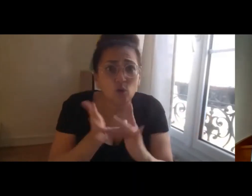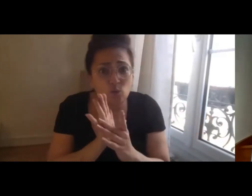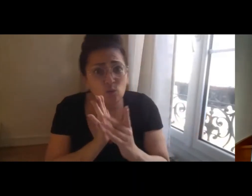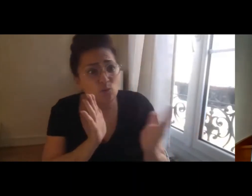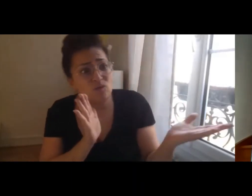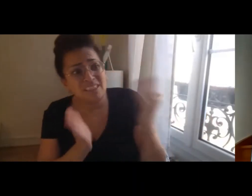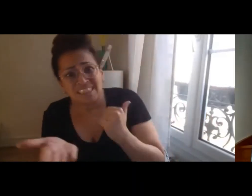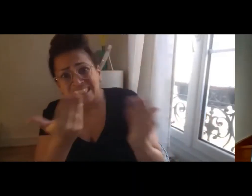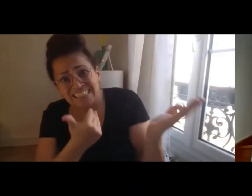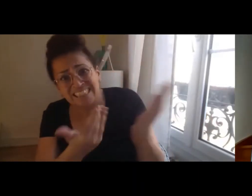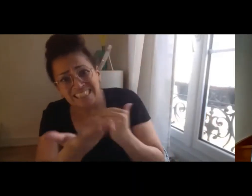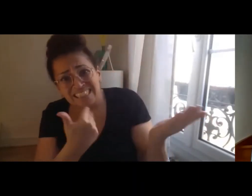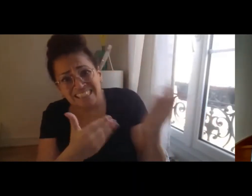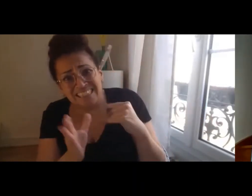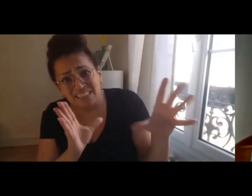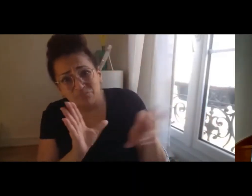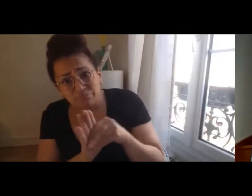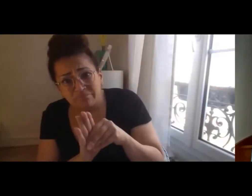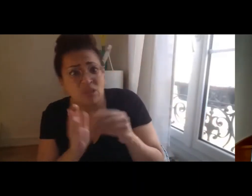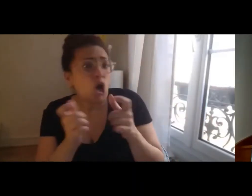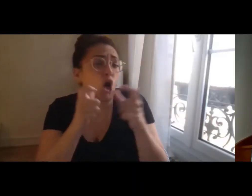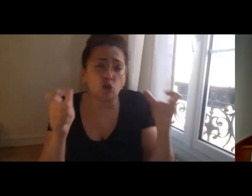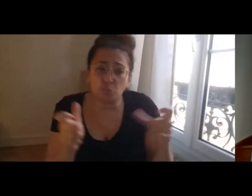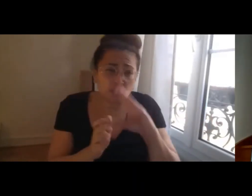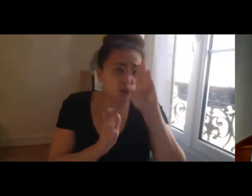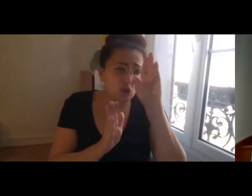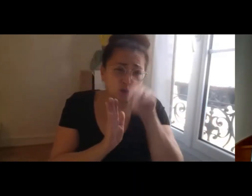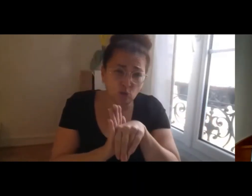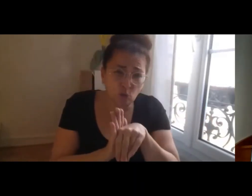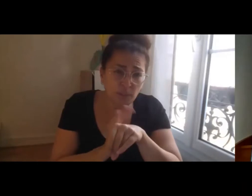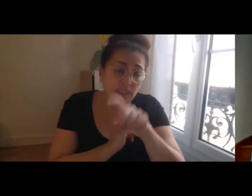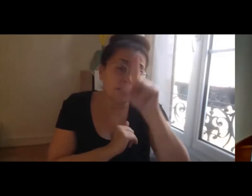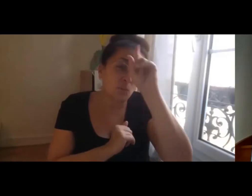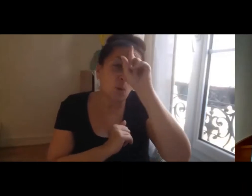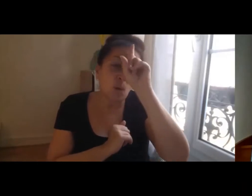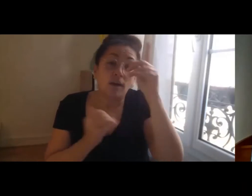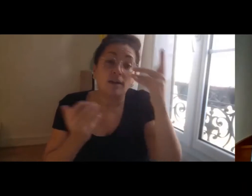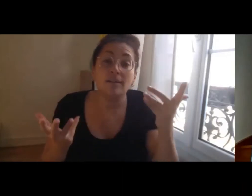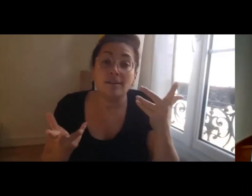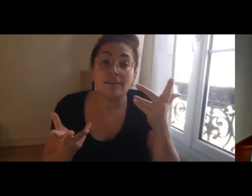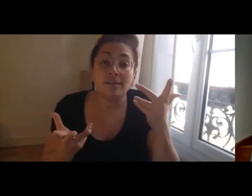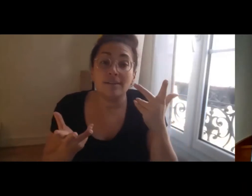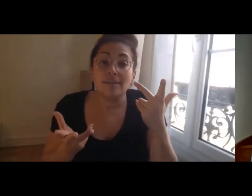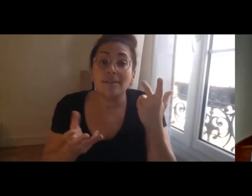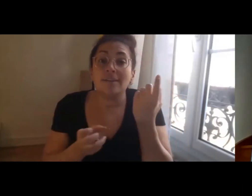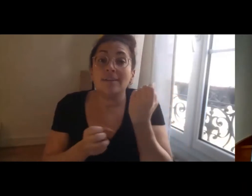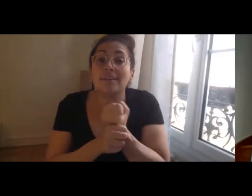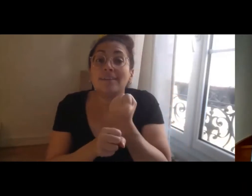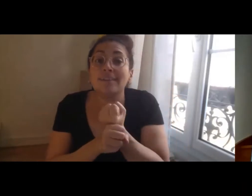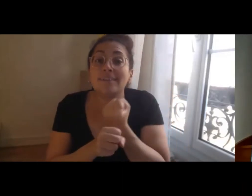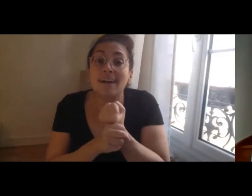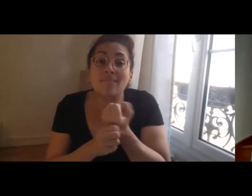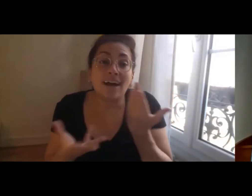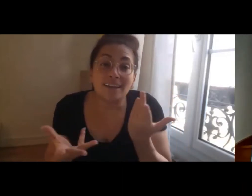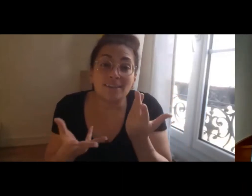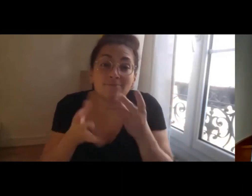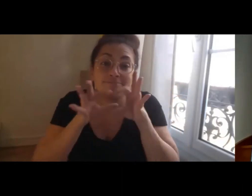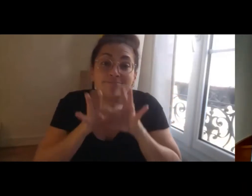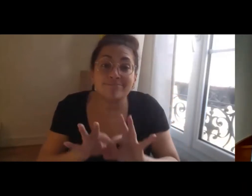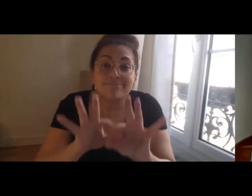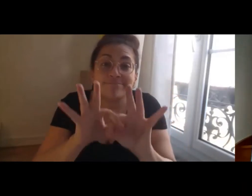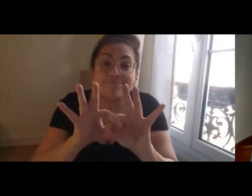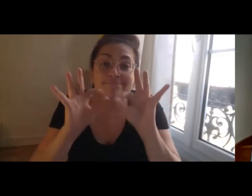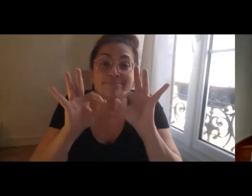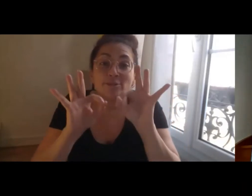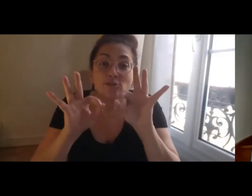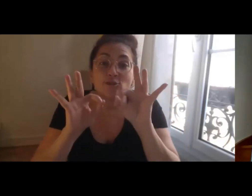les entreprises puisque quand on est sur un sujet comme celui que nous investissons, la place de l'entreprise elle est